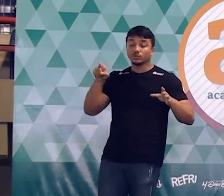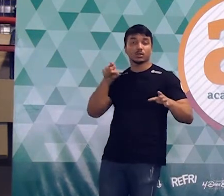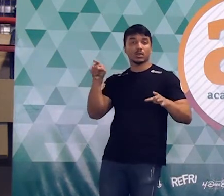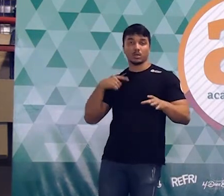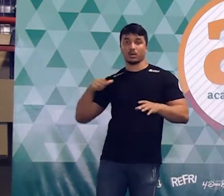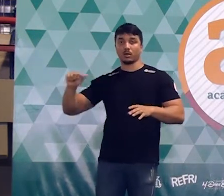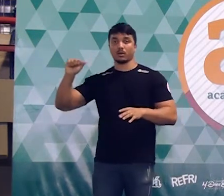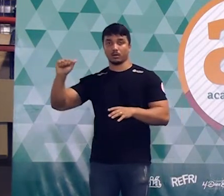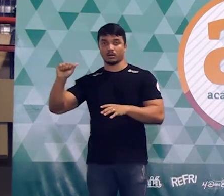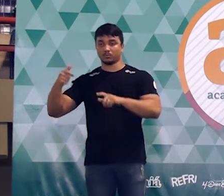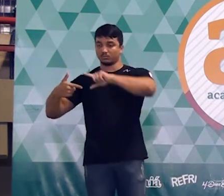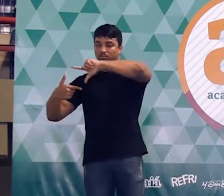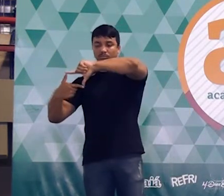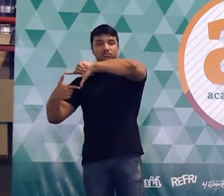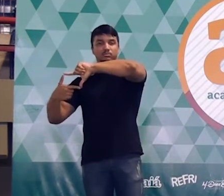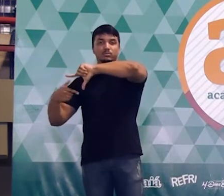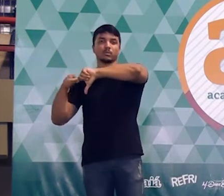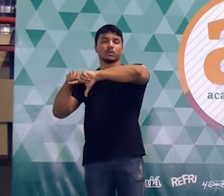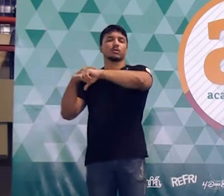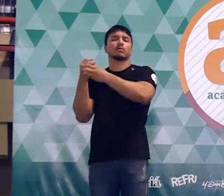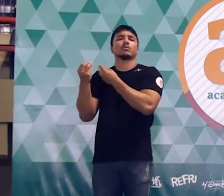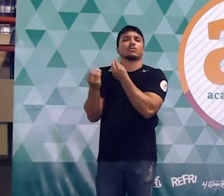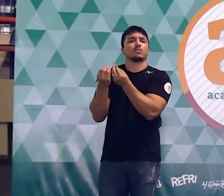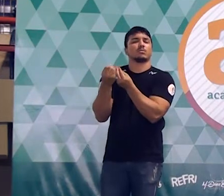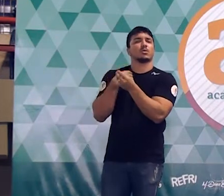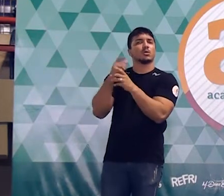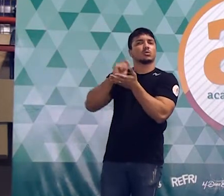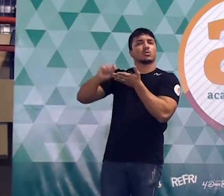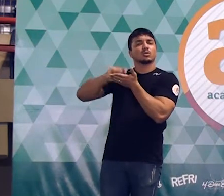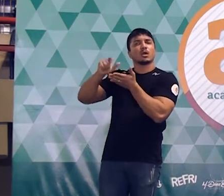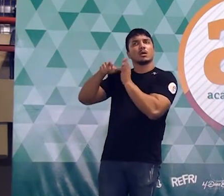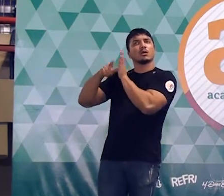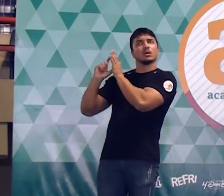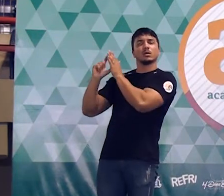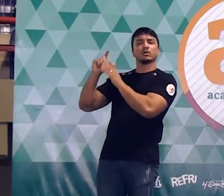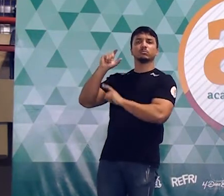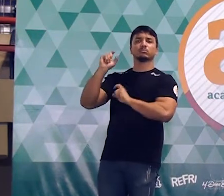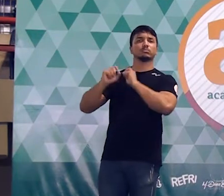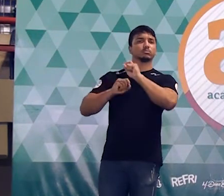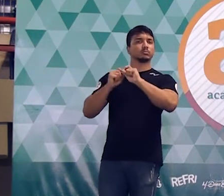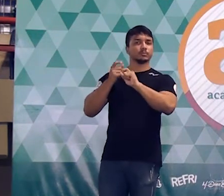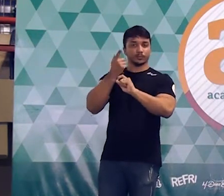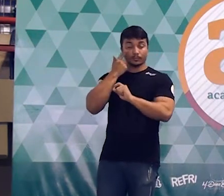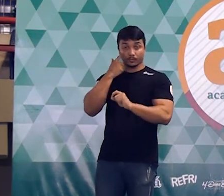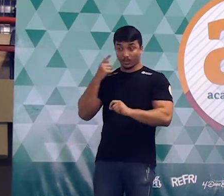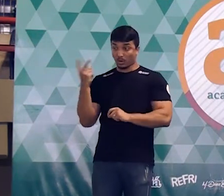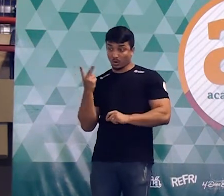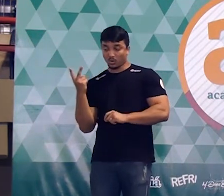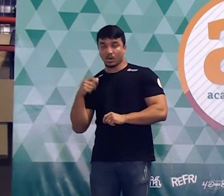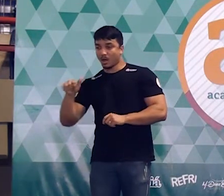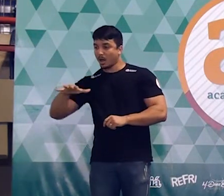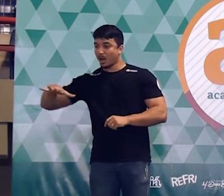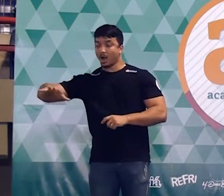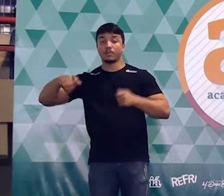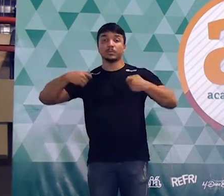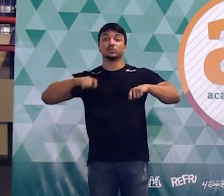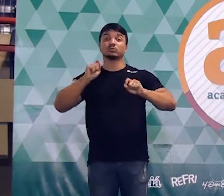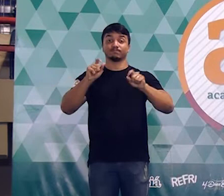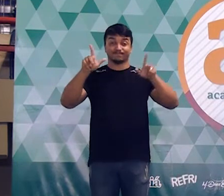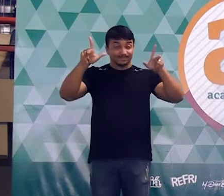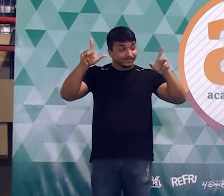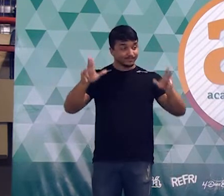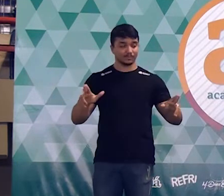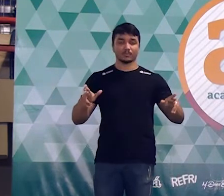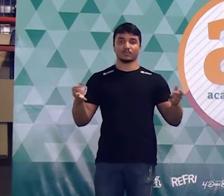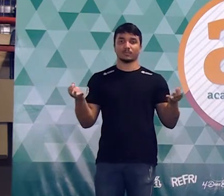apareceu na figura anterior. Mas o que é que eu pedi para vocês anotarem lá no comecinho da questão? Que as duas áreas precisam ser o quê?